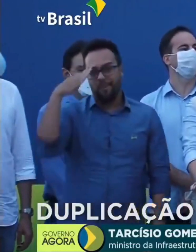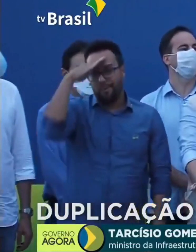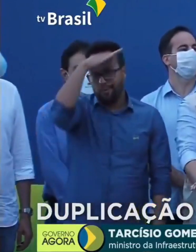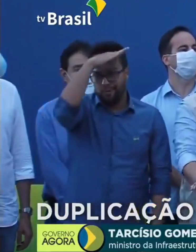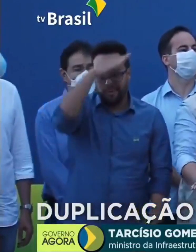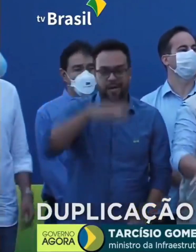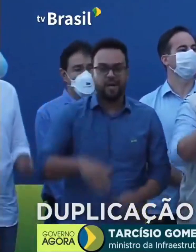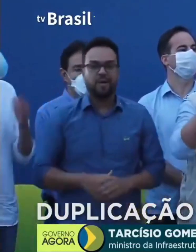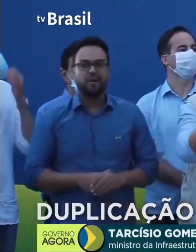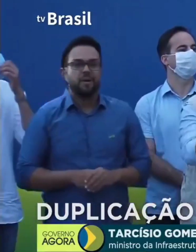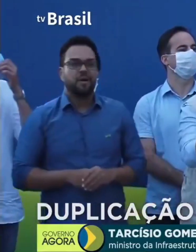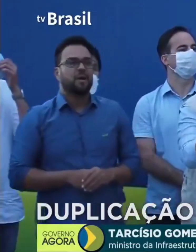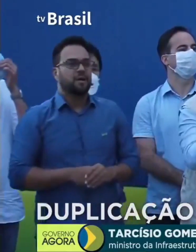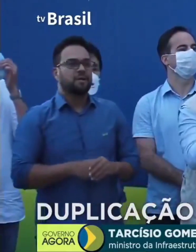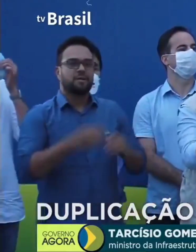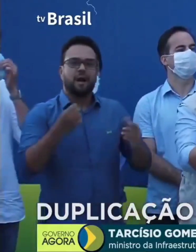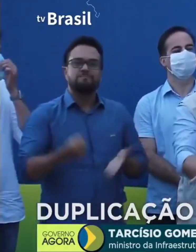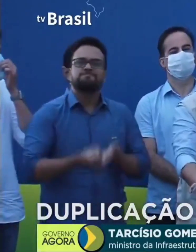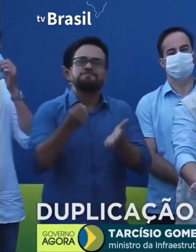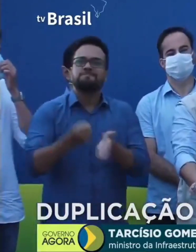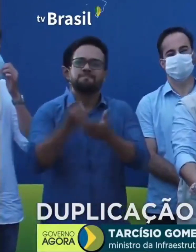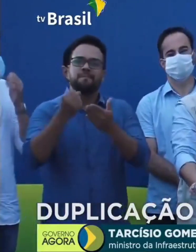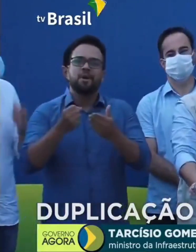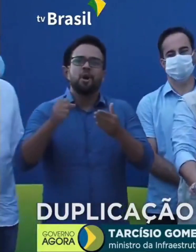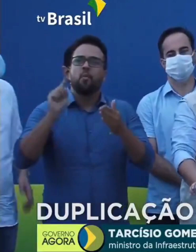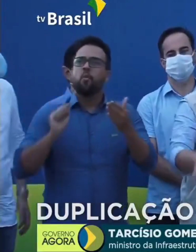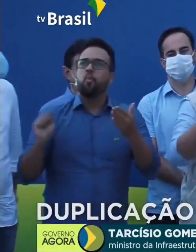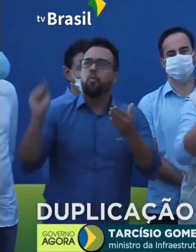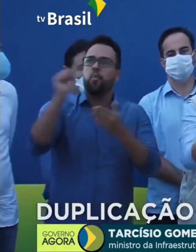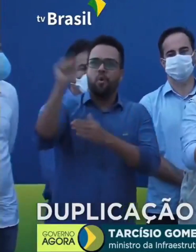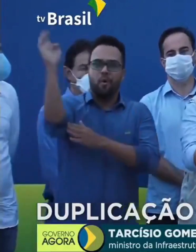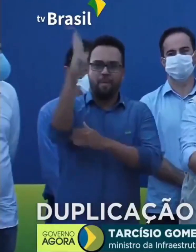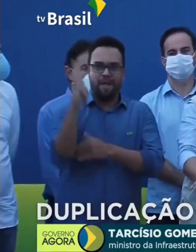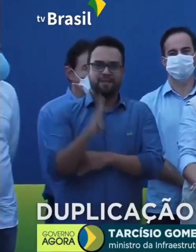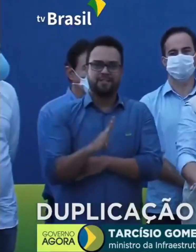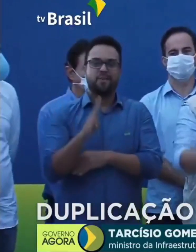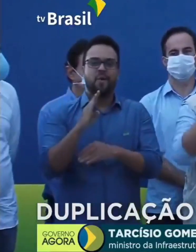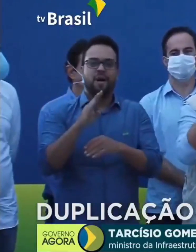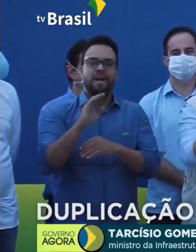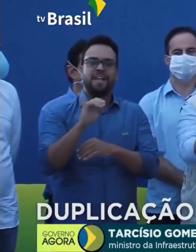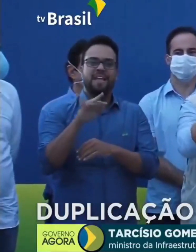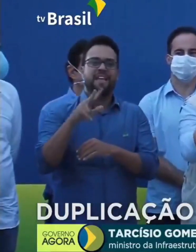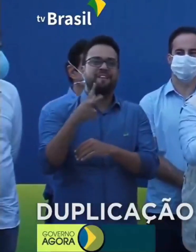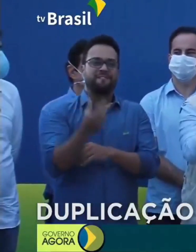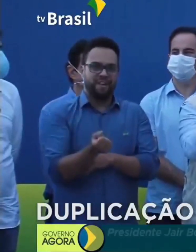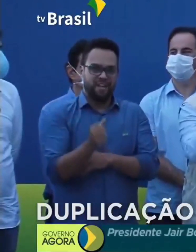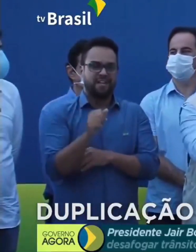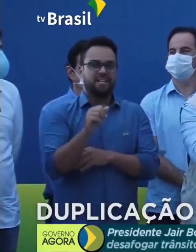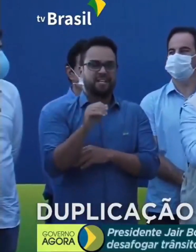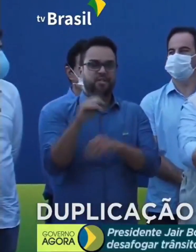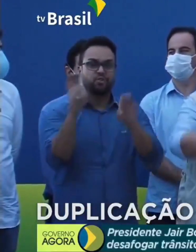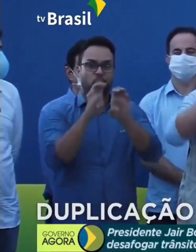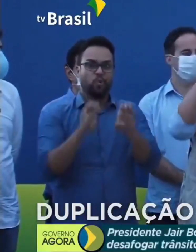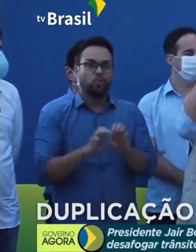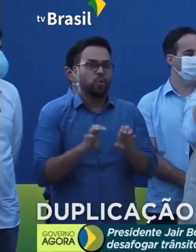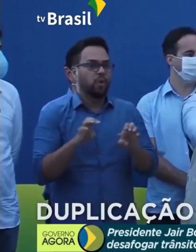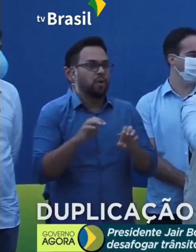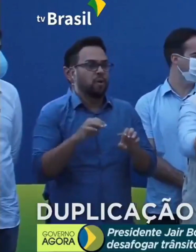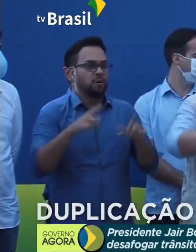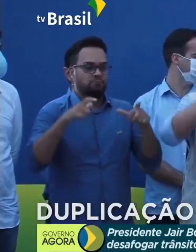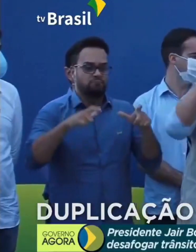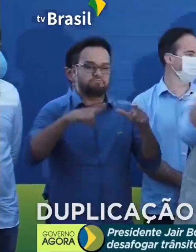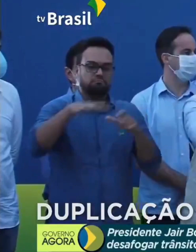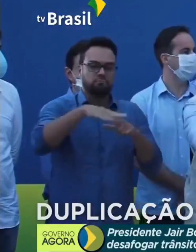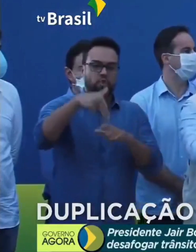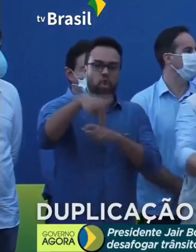levando a infraestrutura para todos os cantos do Brasil. O Nordeste brasileiro merece tanta infraestrutura quanto o